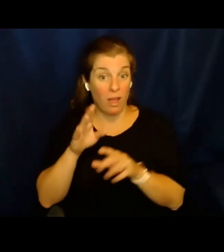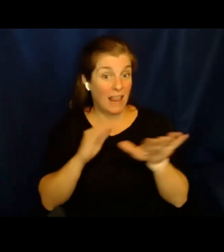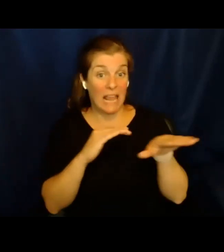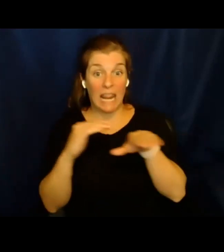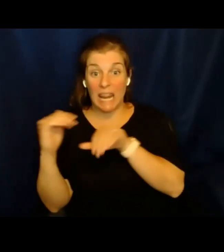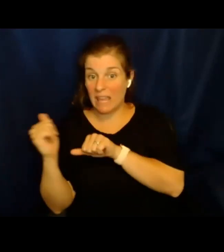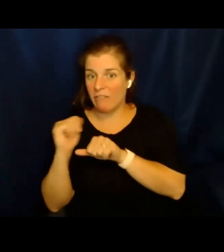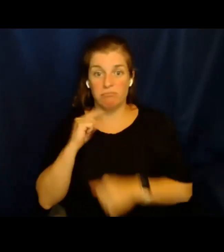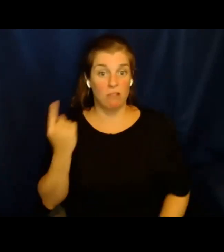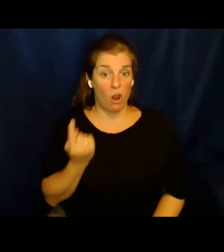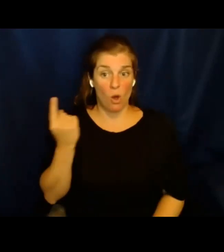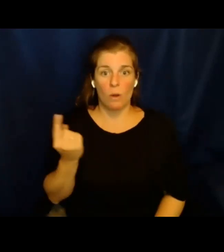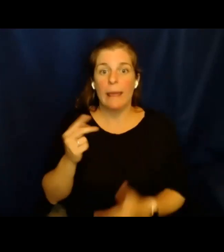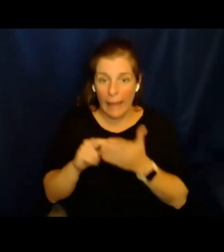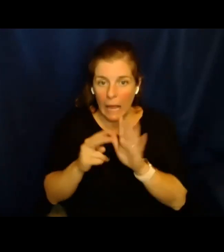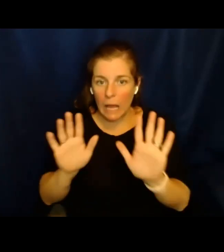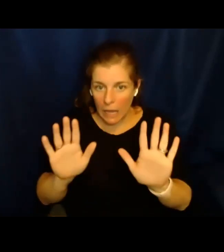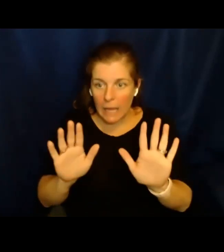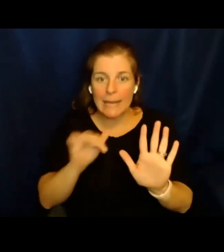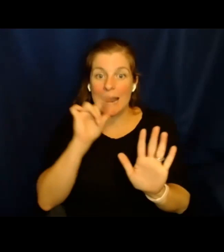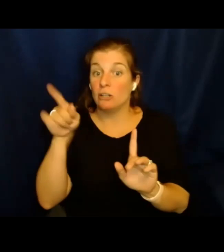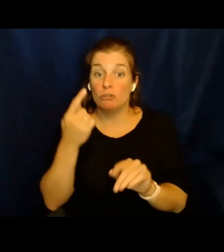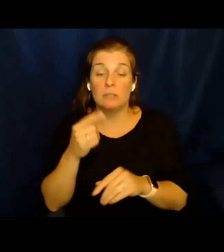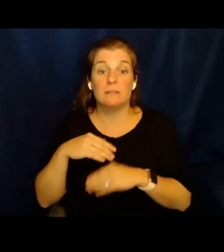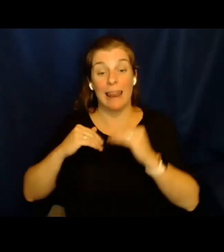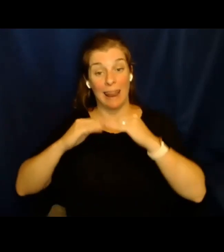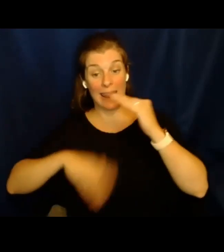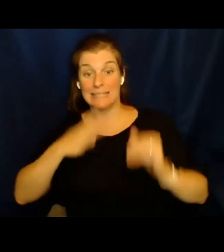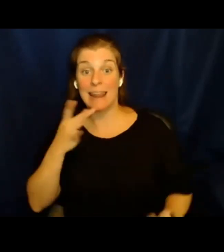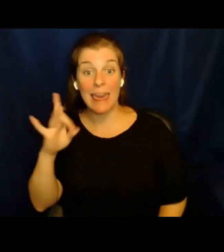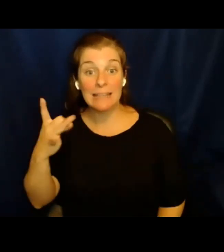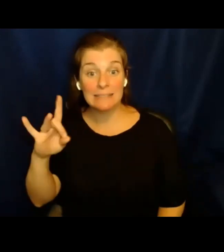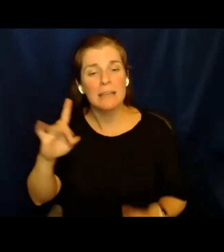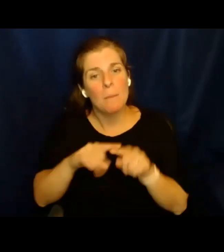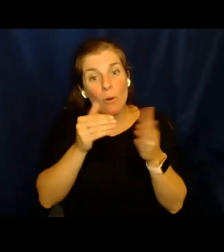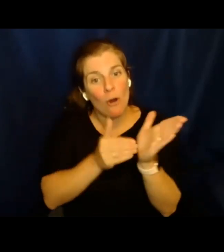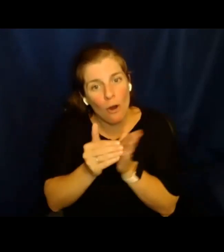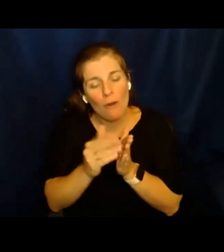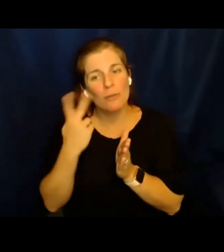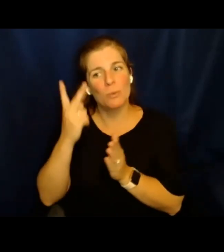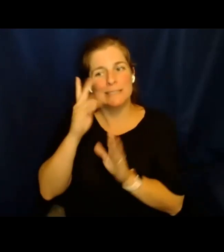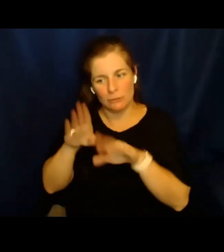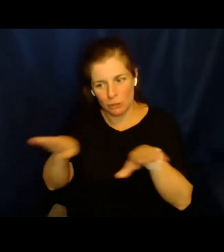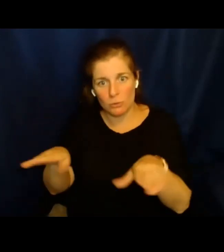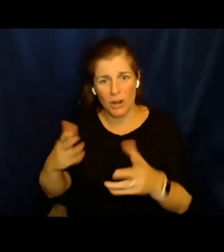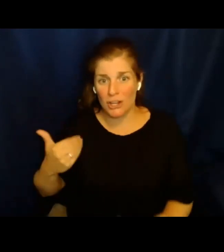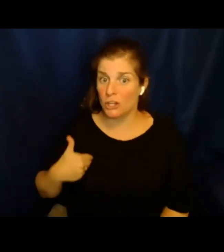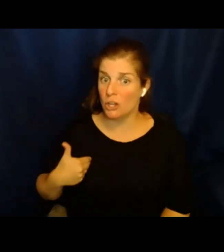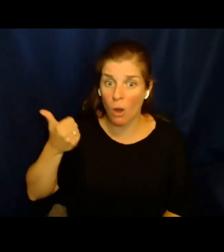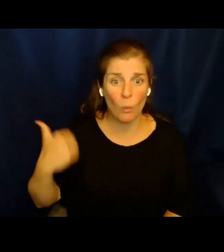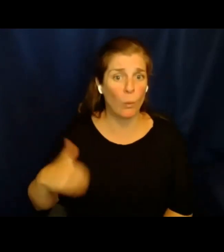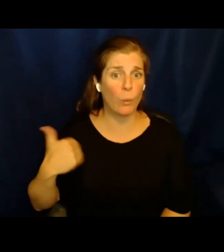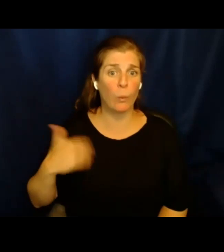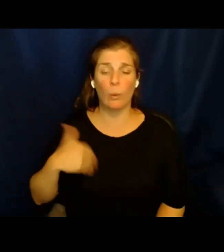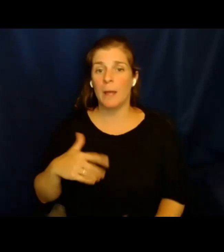llevan a cabo esa travesía desde su país de origen por sí solos. Y no estamos hablando de chicos menores de más o menos 18, sino mucho